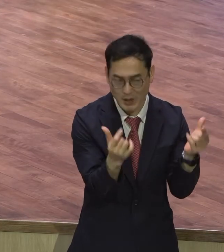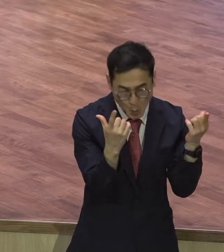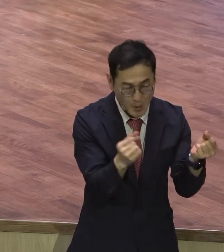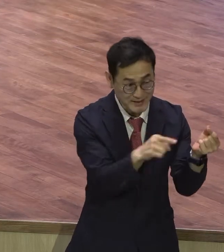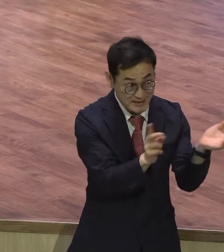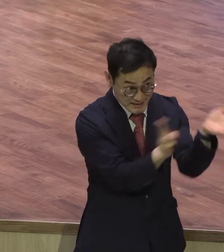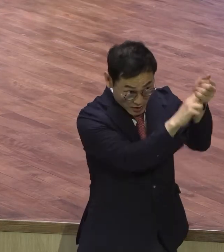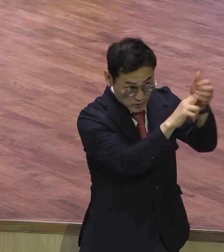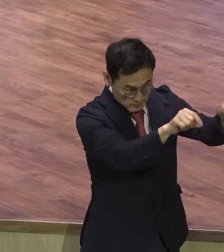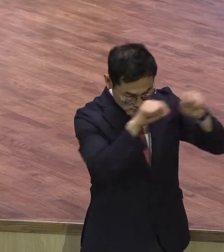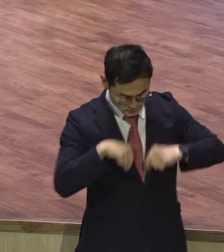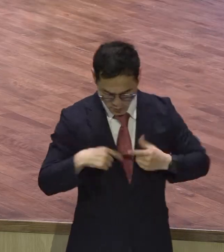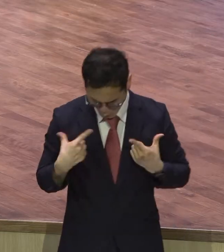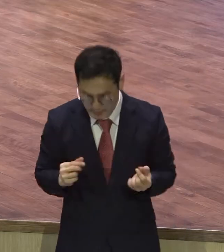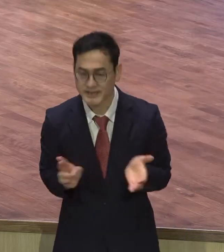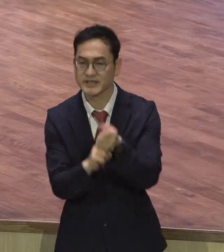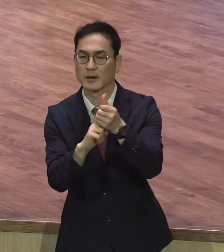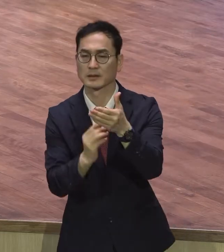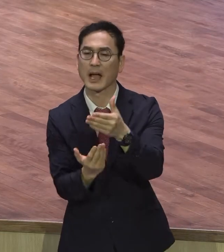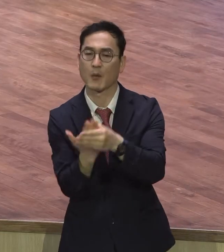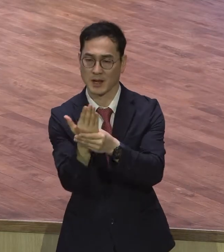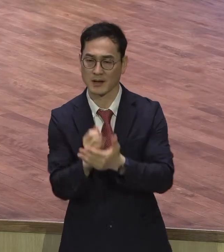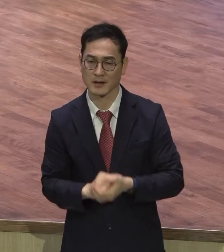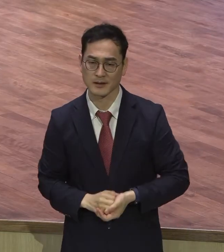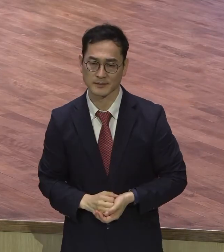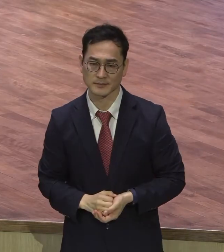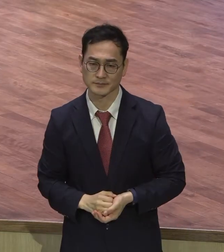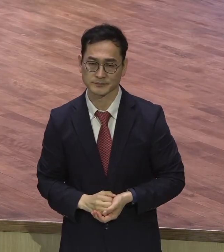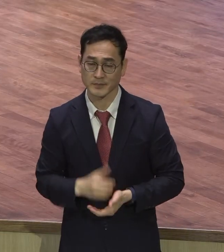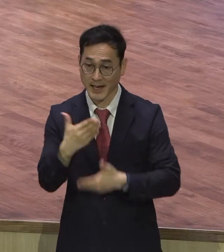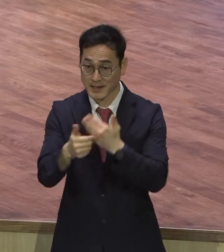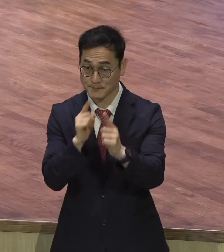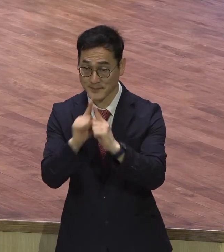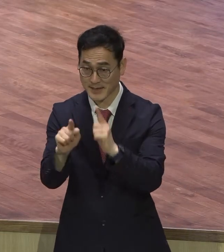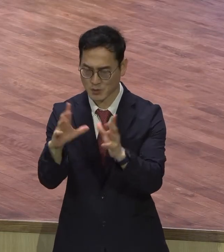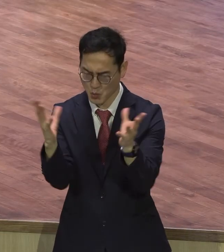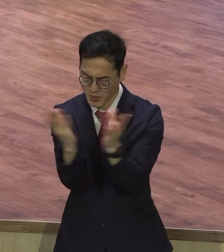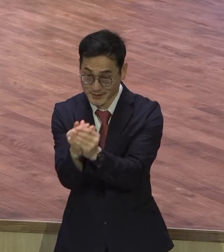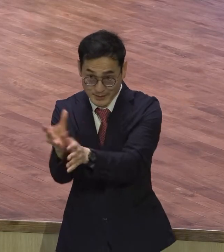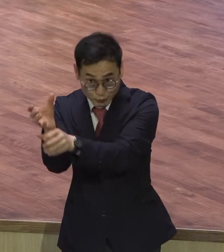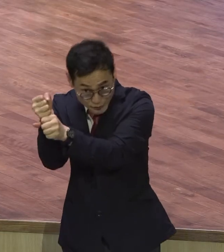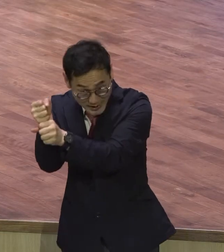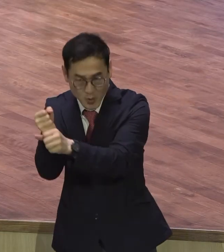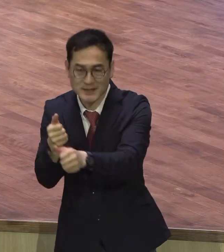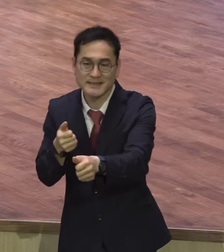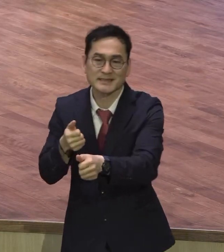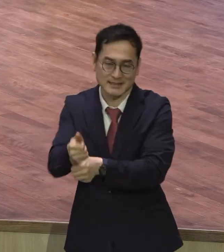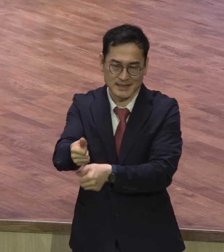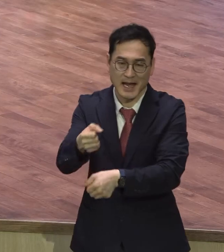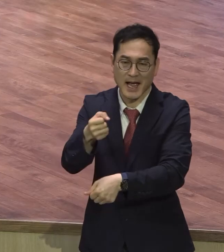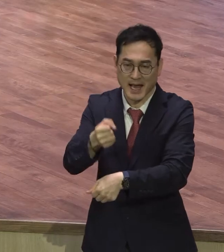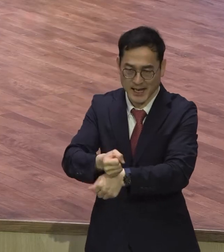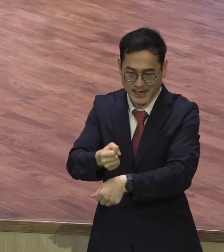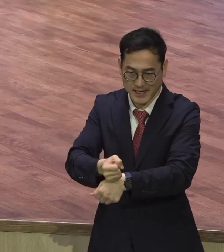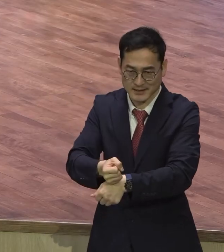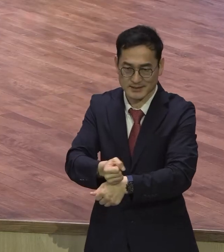영계성도 여러분 하나님의 말씀을 온전히 붙잡고 성량하는 참된 믿음의 사람들 다 되시길 제모로 축복합니다